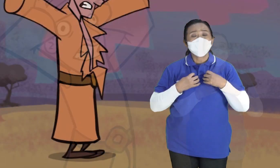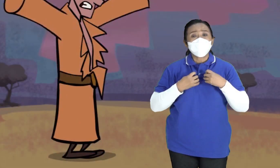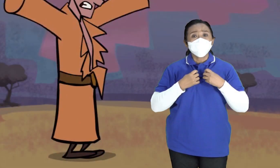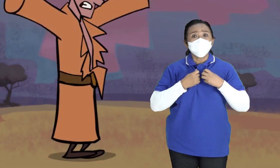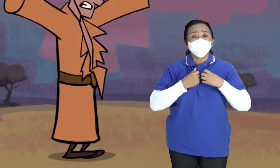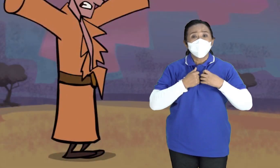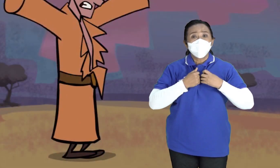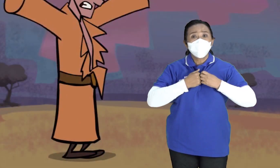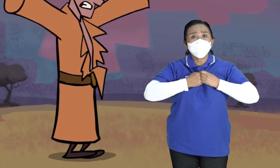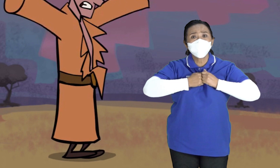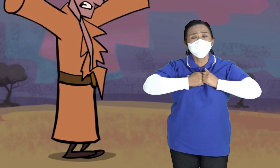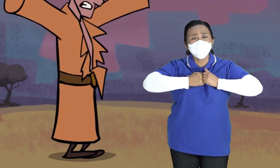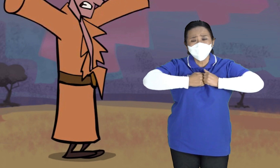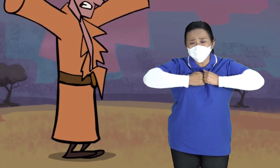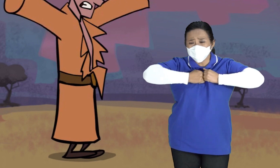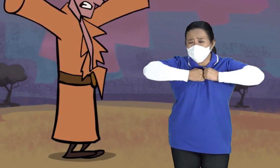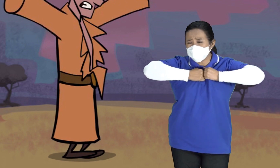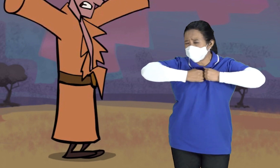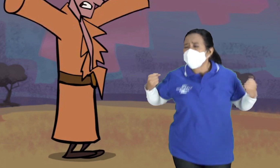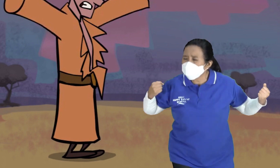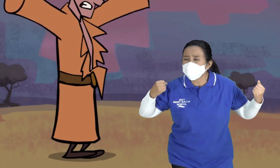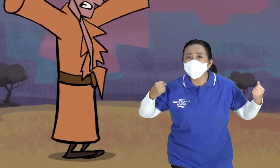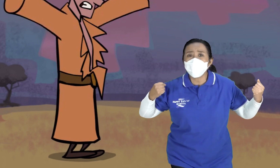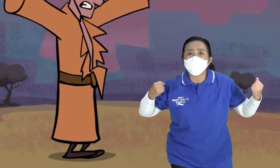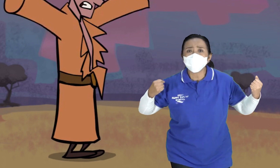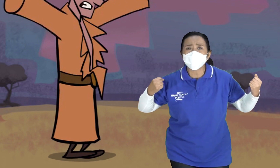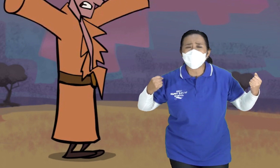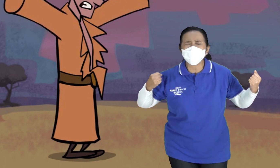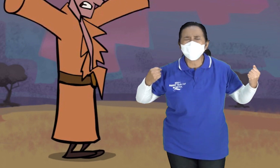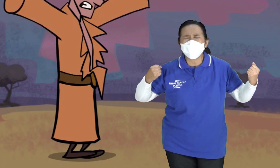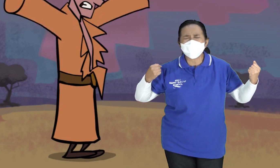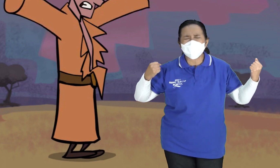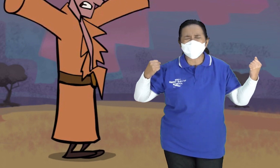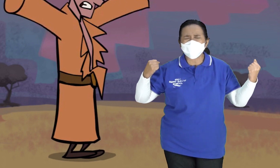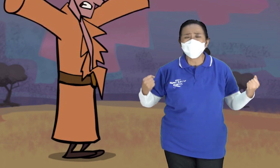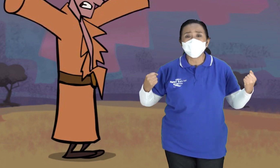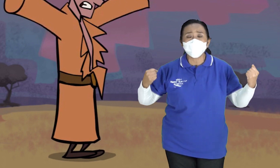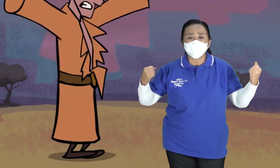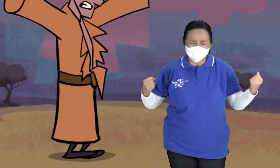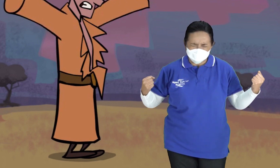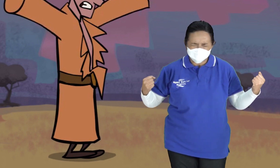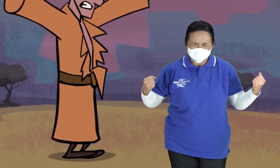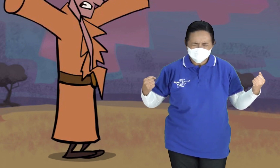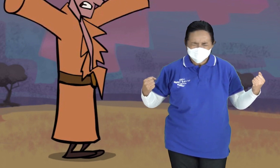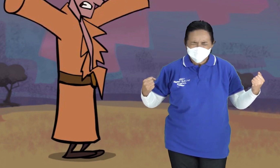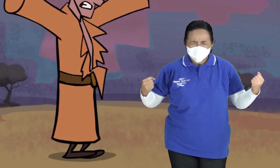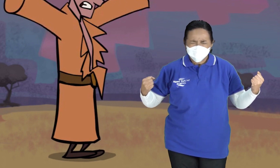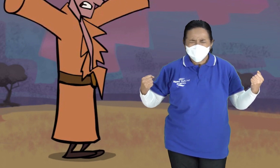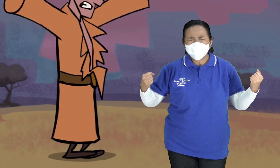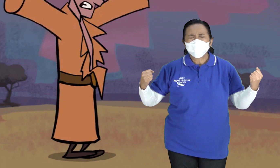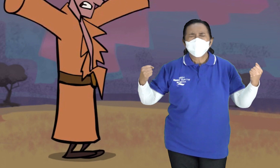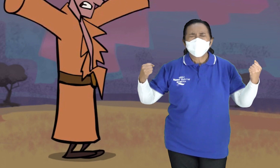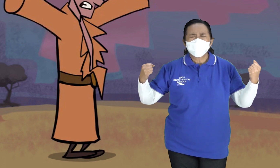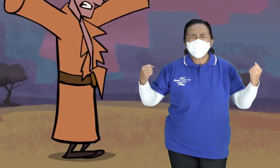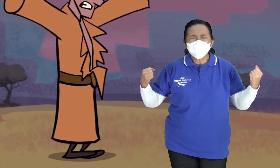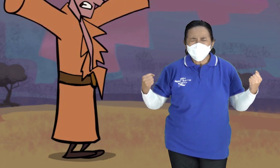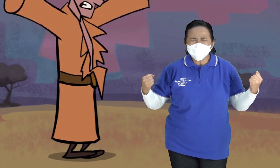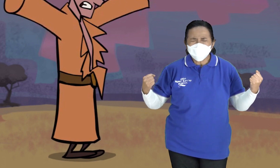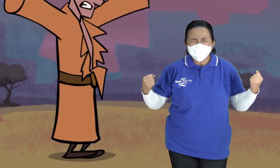merobekan Bajunya jadi dua Ya Sampai dia merasa sedih dan berduka Dia